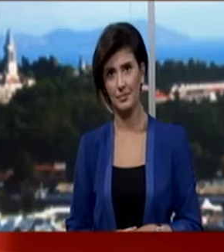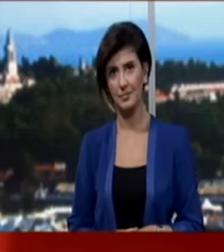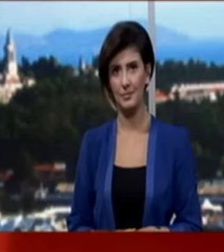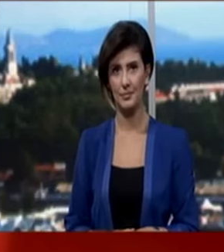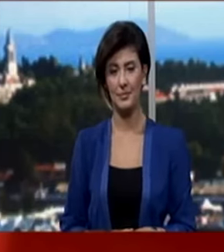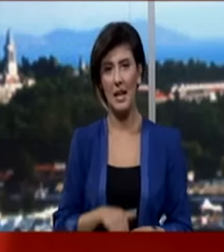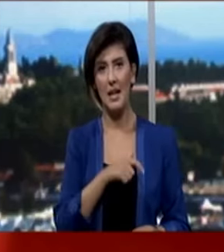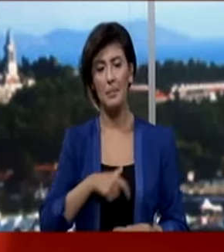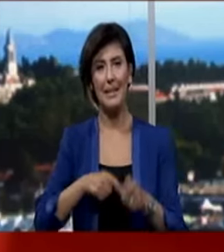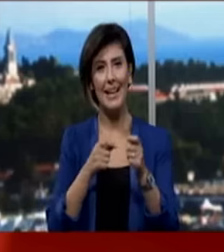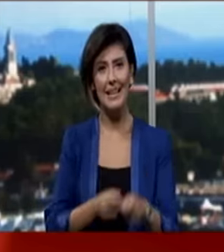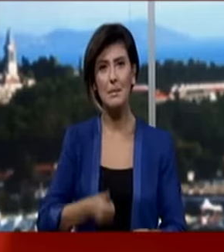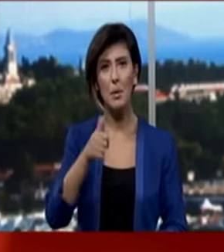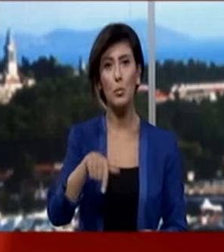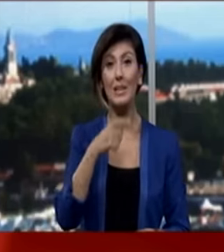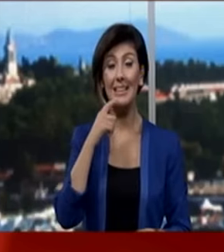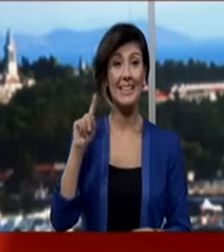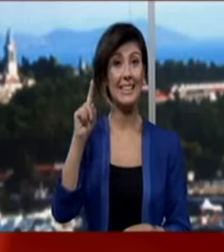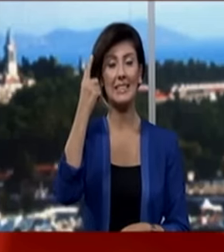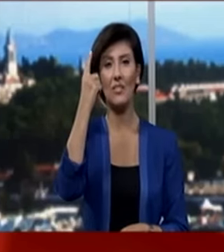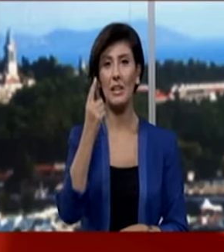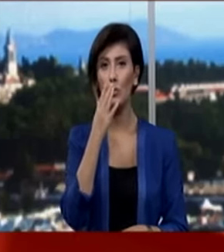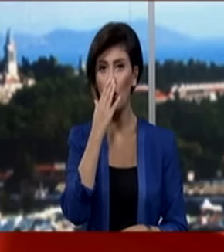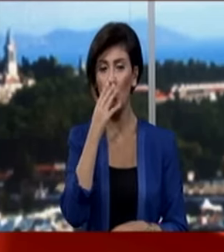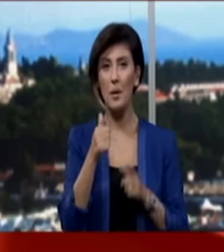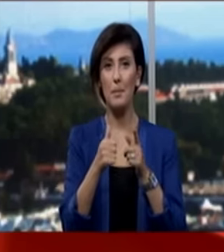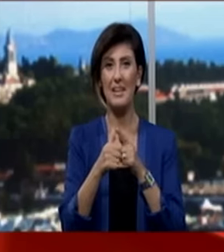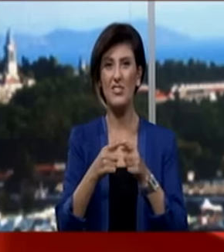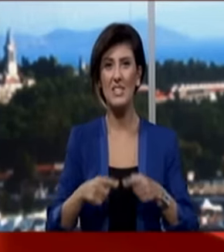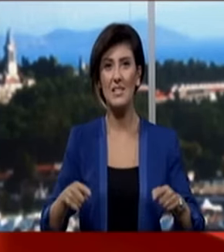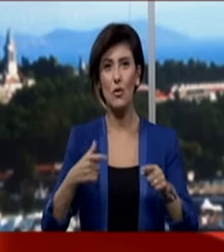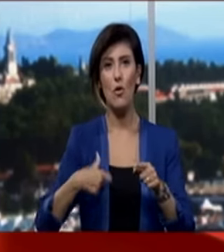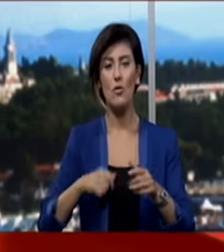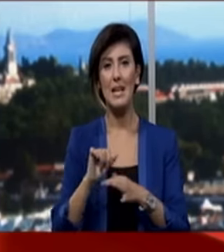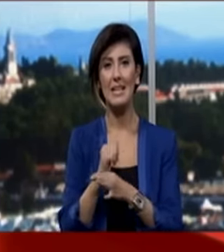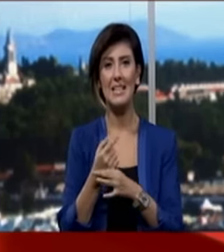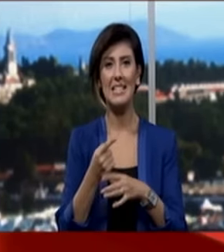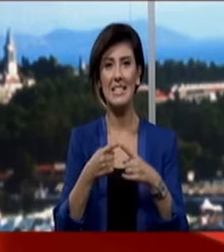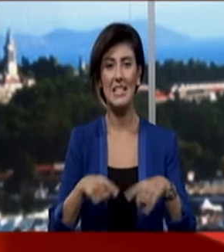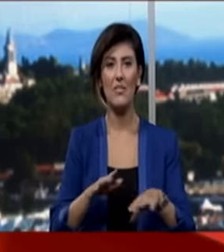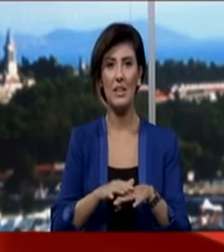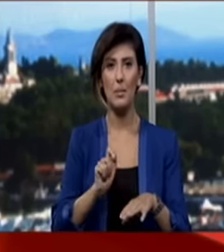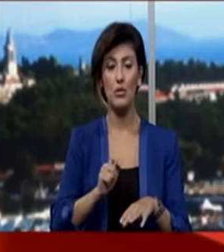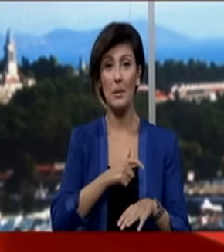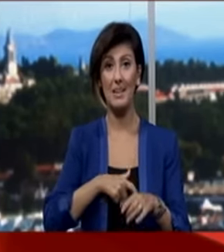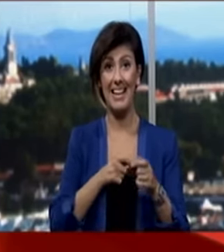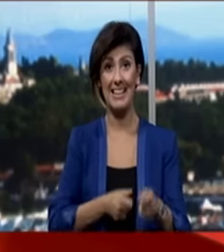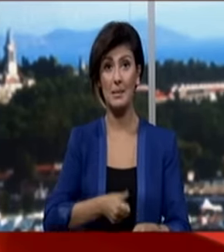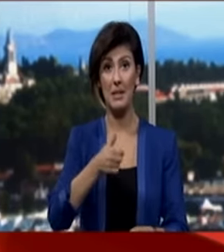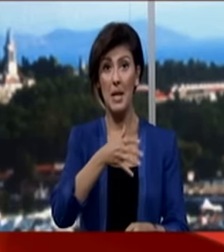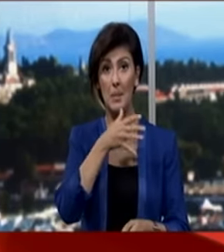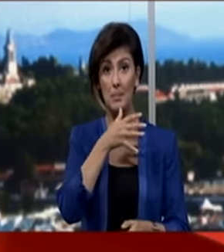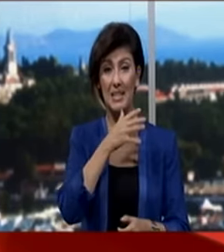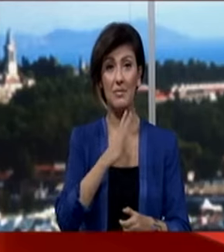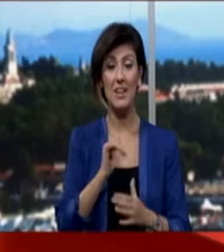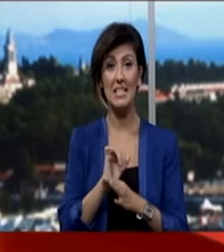Milli Eğitim Bakanlığı bu yıl ilk defa ilkokul birinci sınıflara da özel yetenek sınavı uygulayacak. Milli Eğitim Bakanlığı